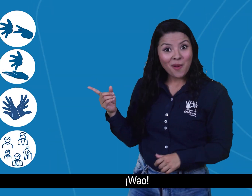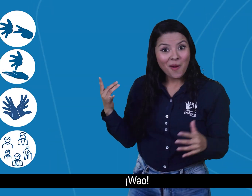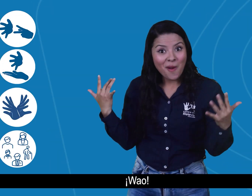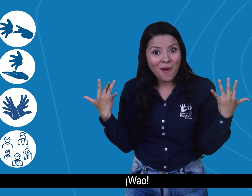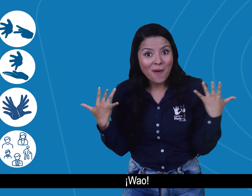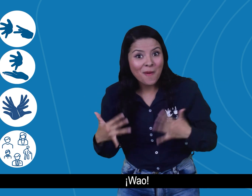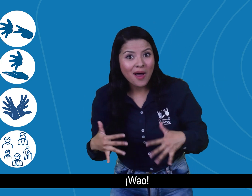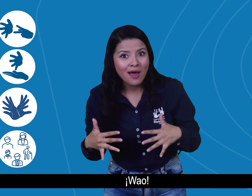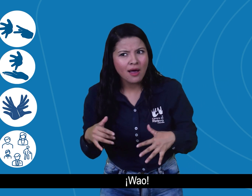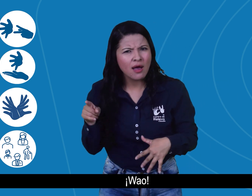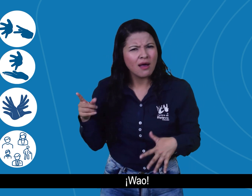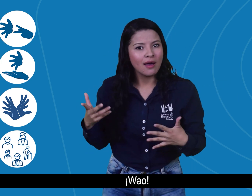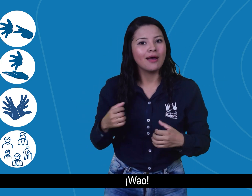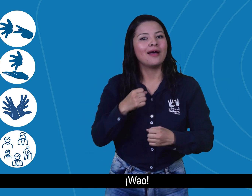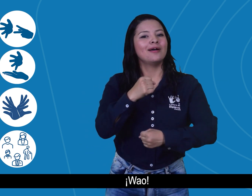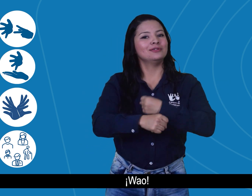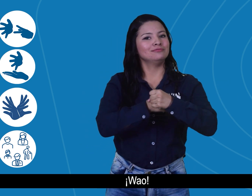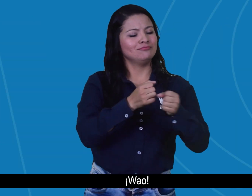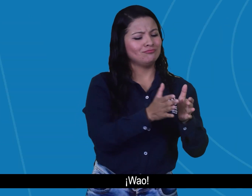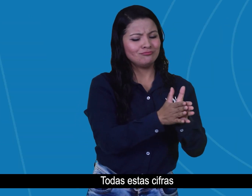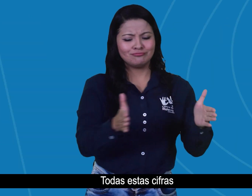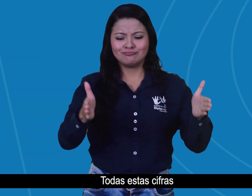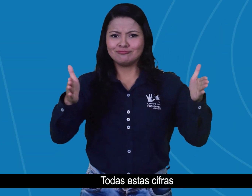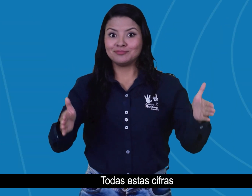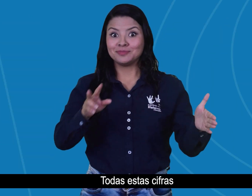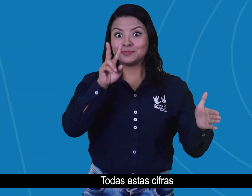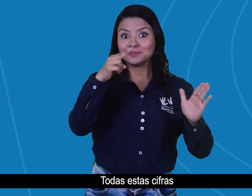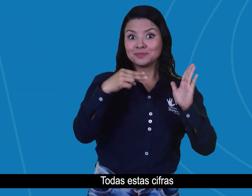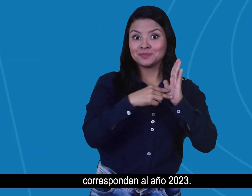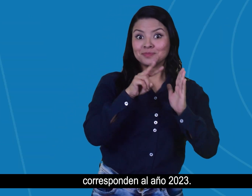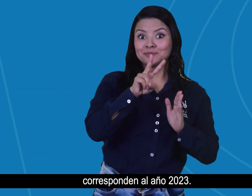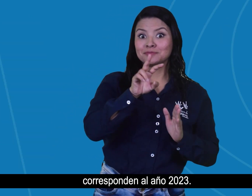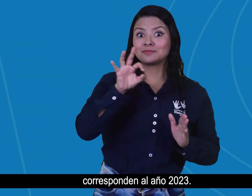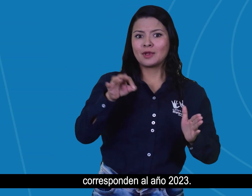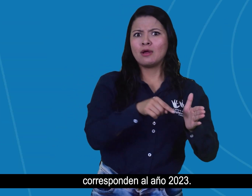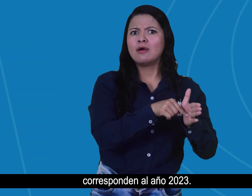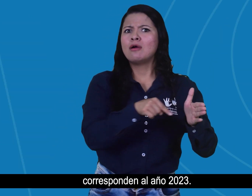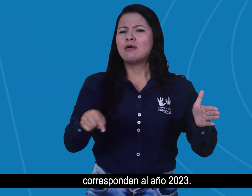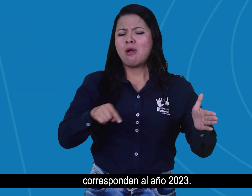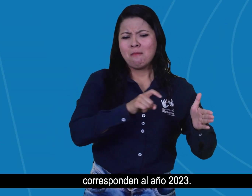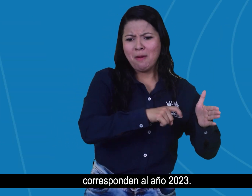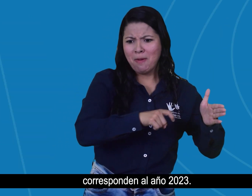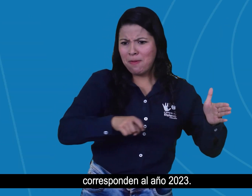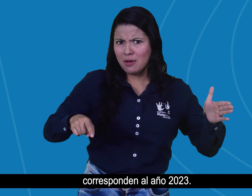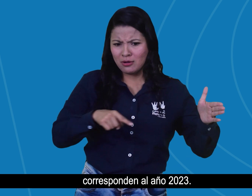¡Guau! Todas estas cifras corresponden al año 2023.